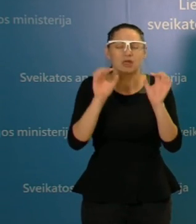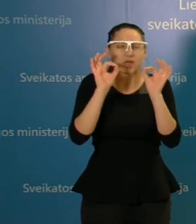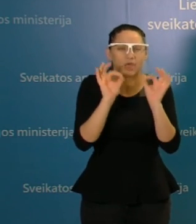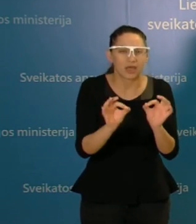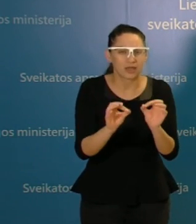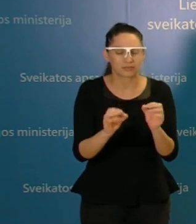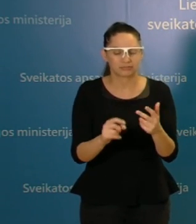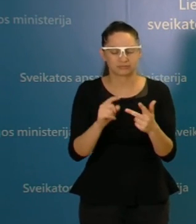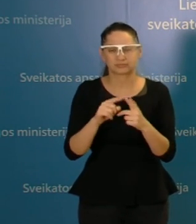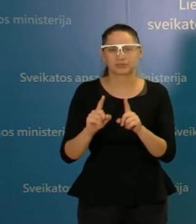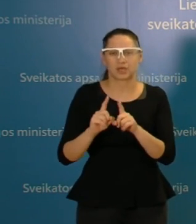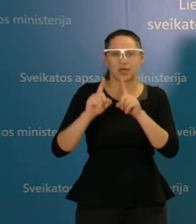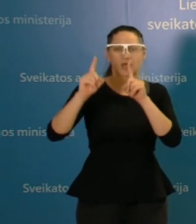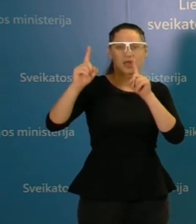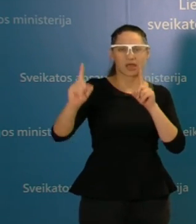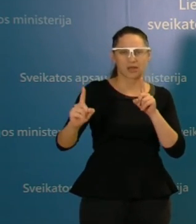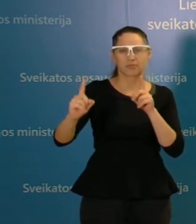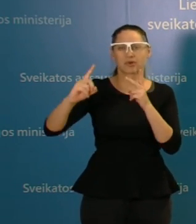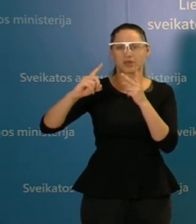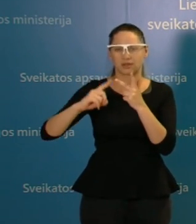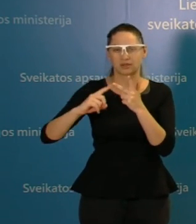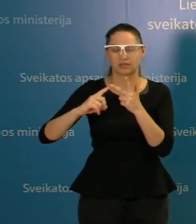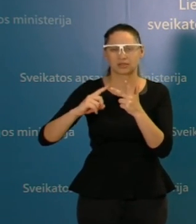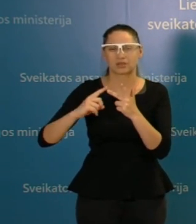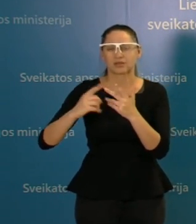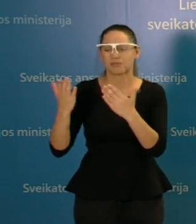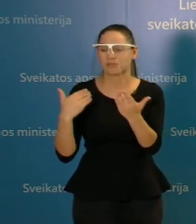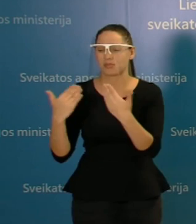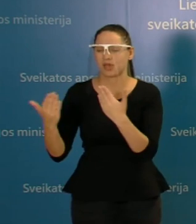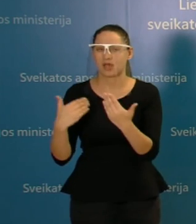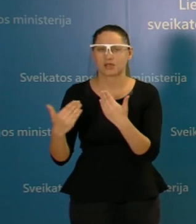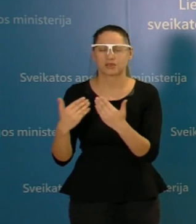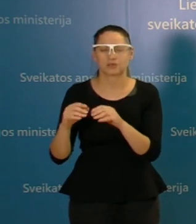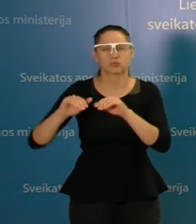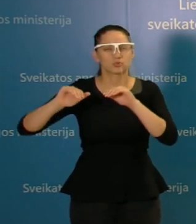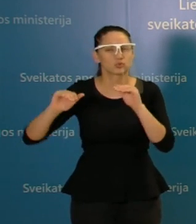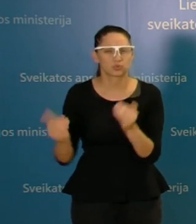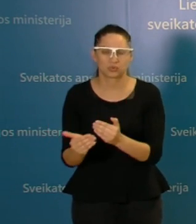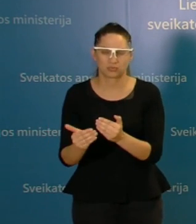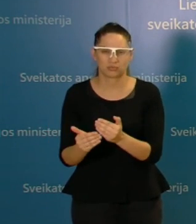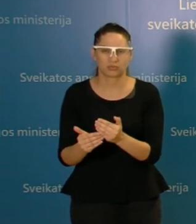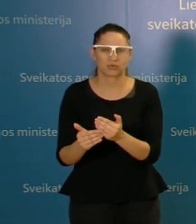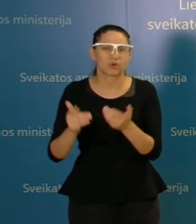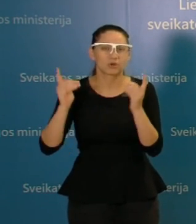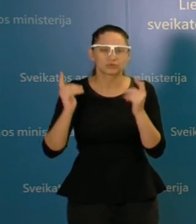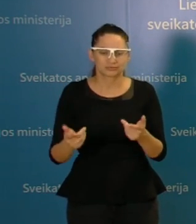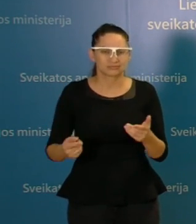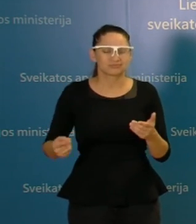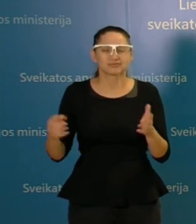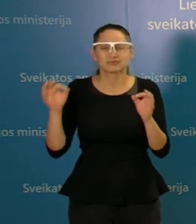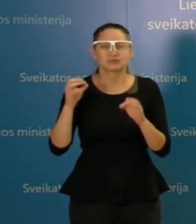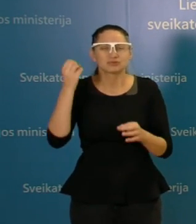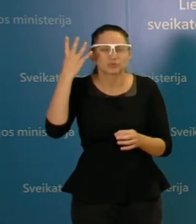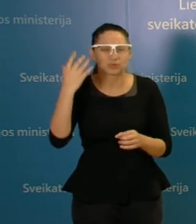atstumas ir aišku būtent tas bendravimo laikas, tai vadinama laiko ekspozicija. Tai tikrai nieko nekainuoja, nes jeigu